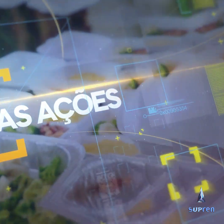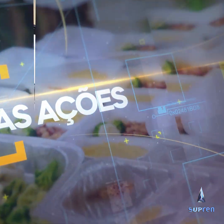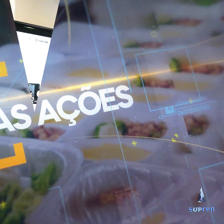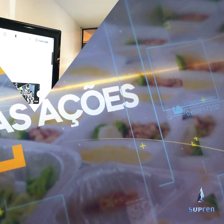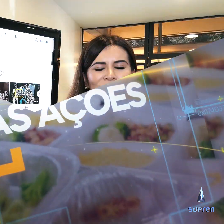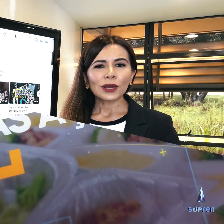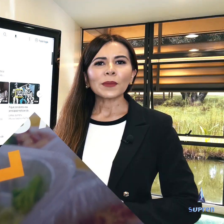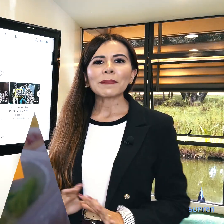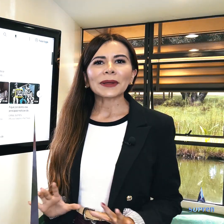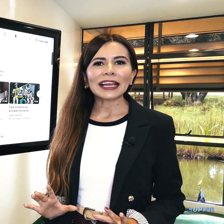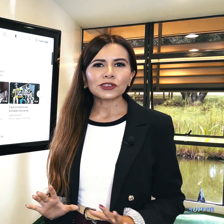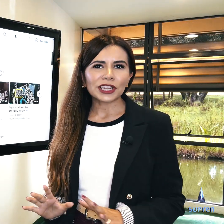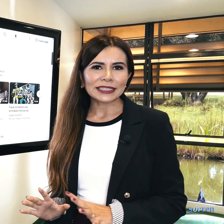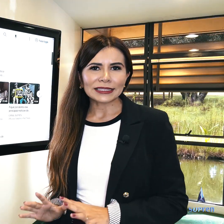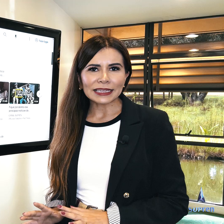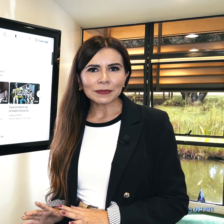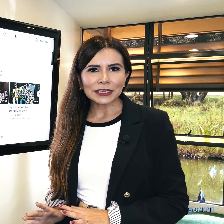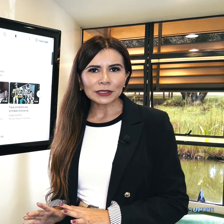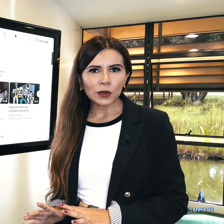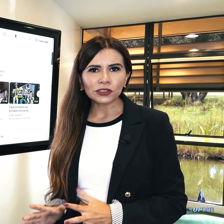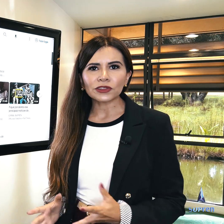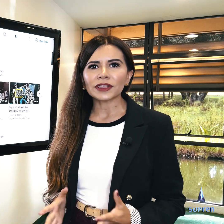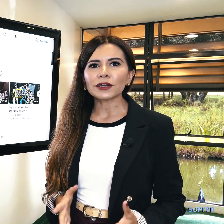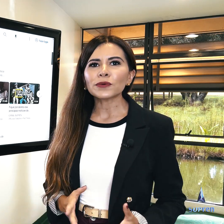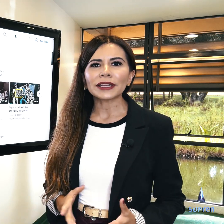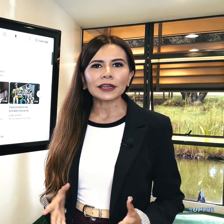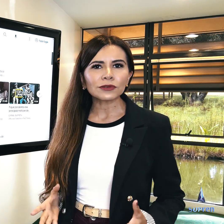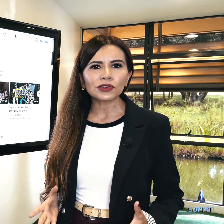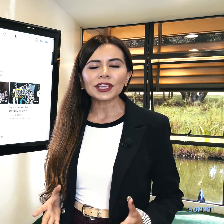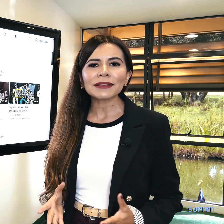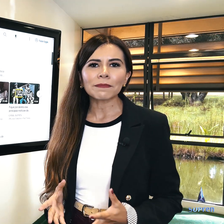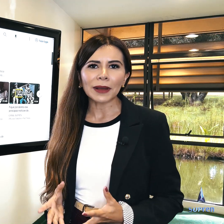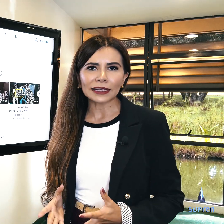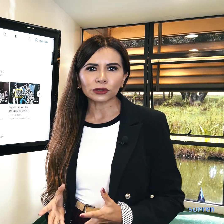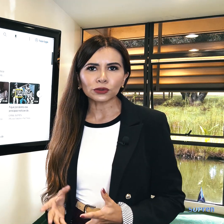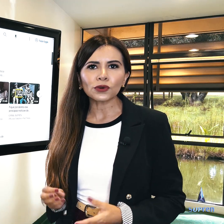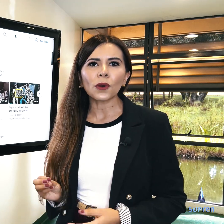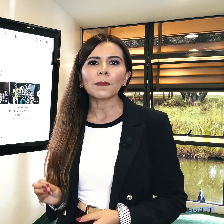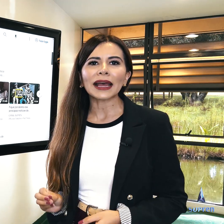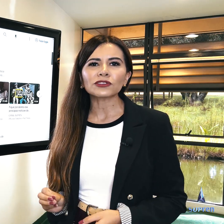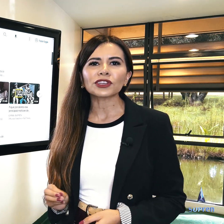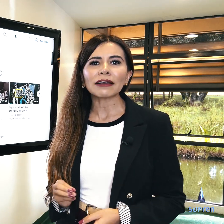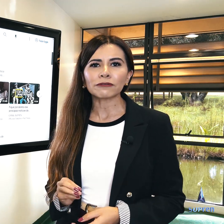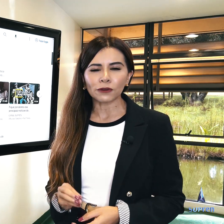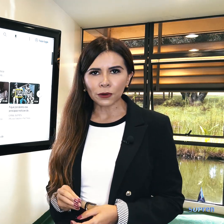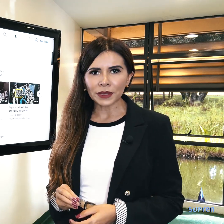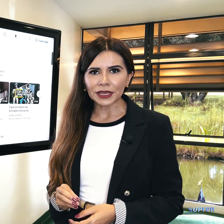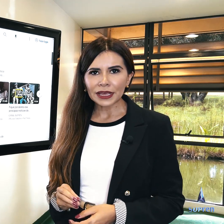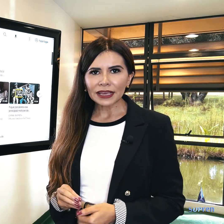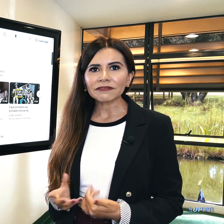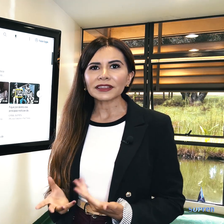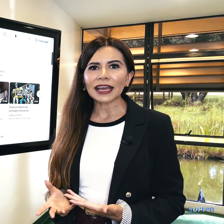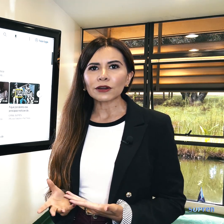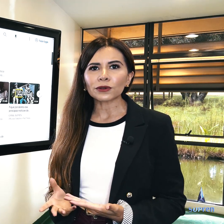Uma prática simples pode ter um grande impacto no combate à fome, evitar o